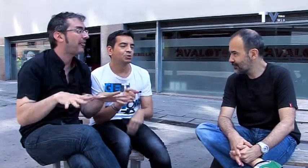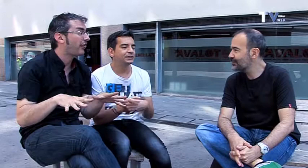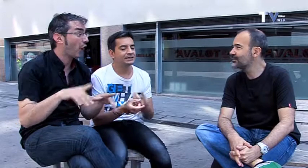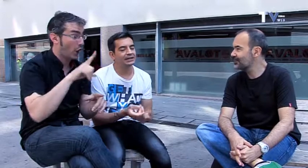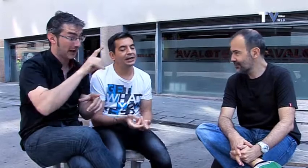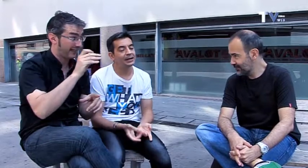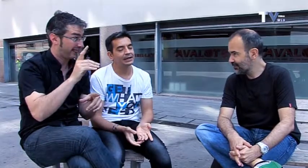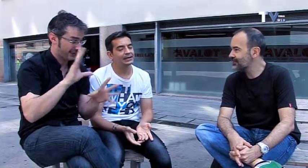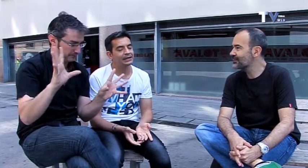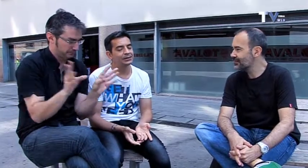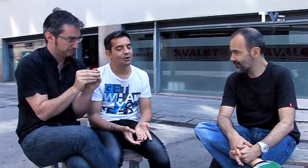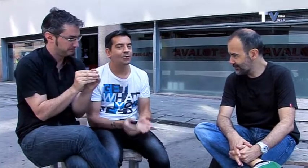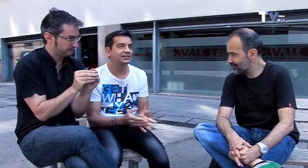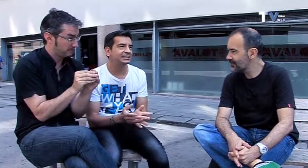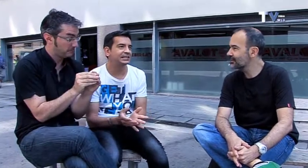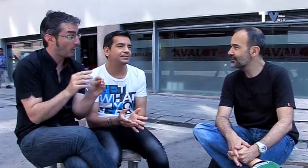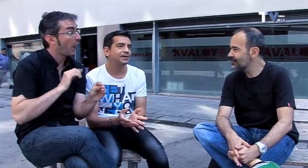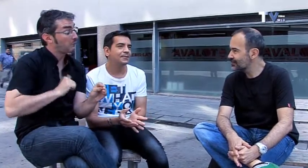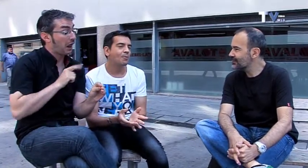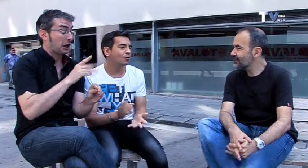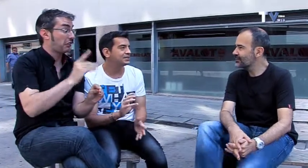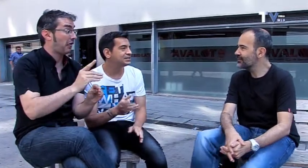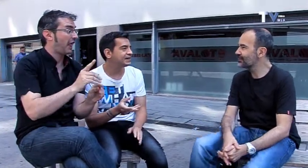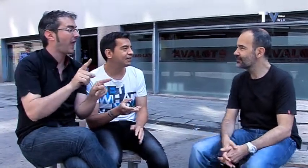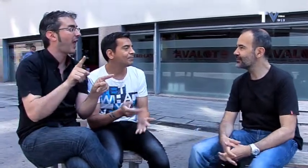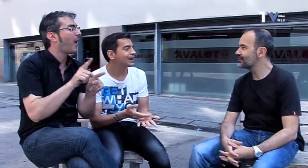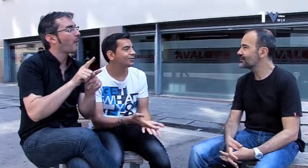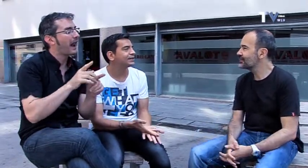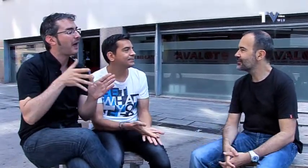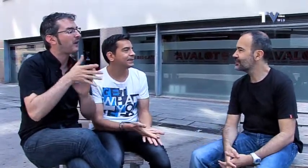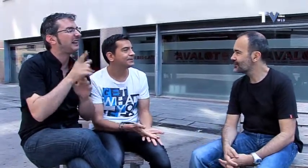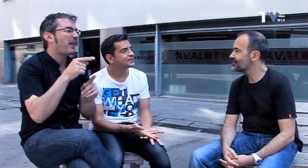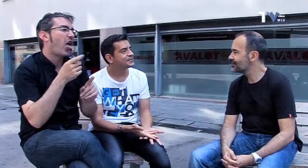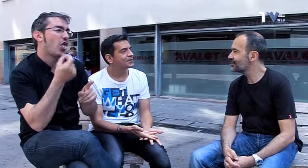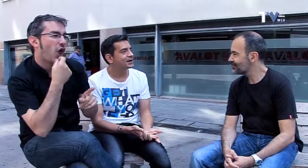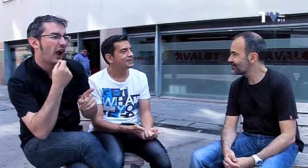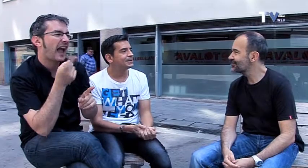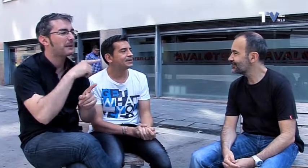pero realmente viene por una publicación literaria que no tiene nada que ver con el mundo de los sordos.